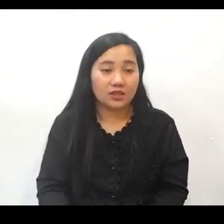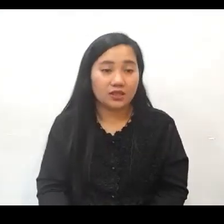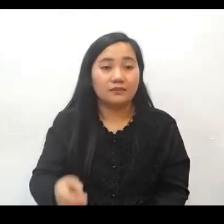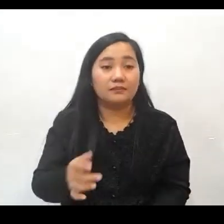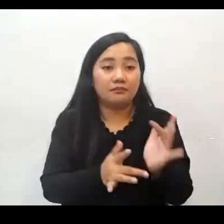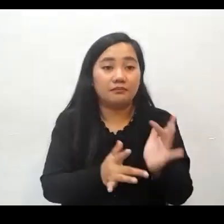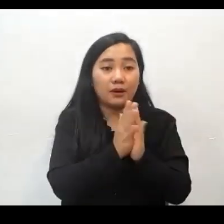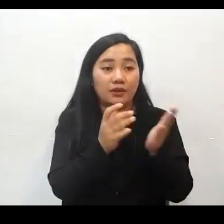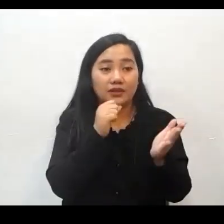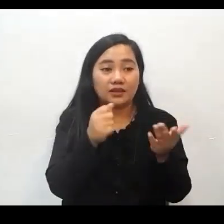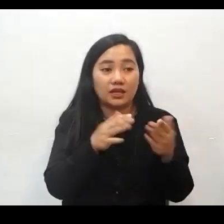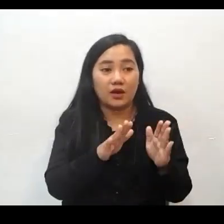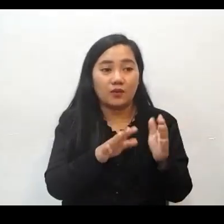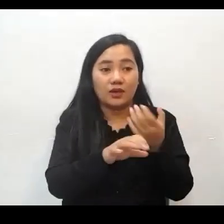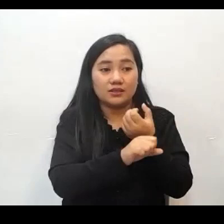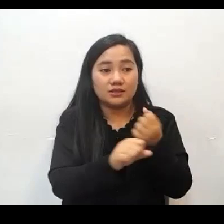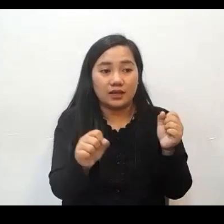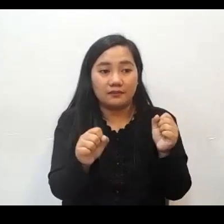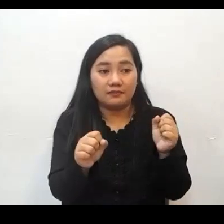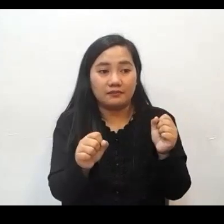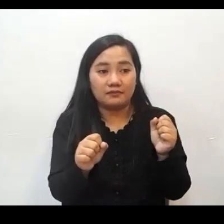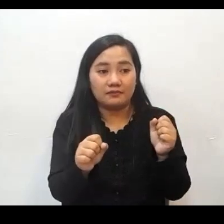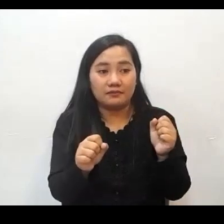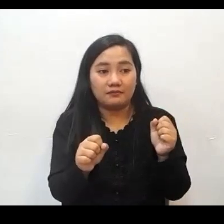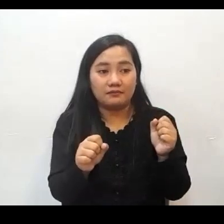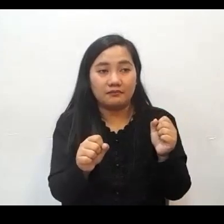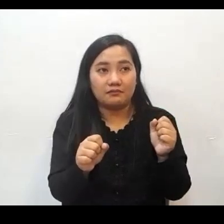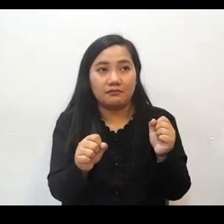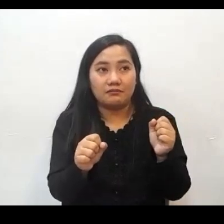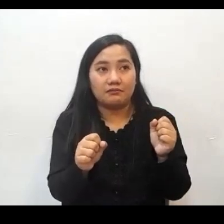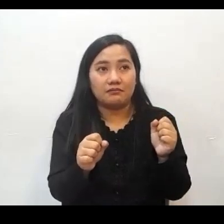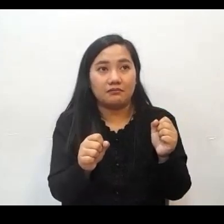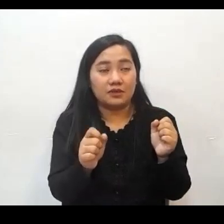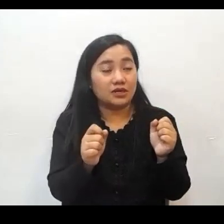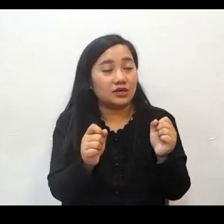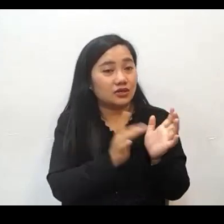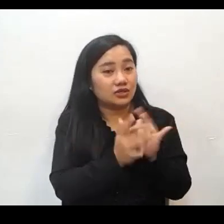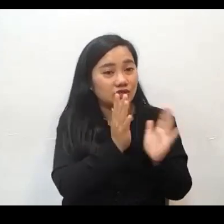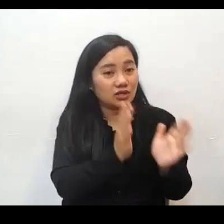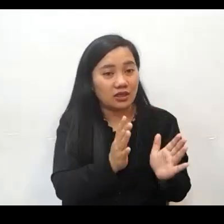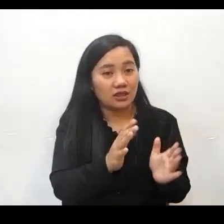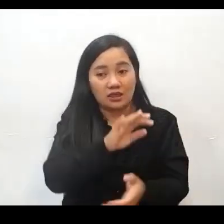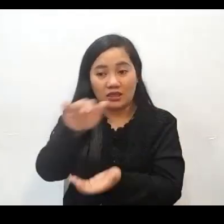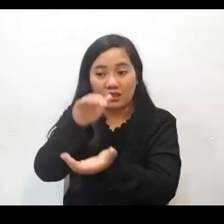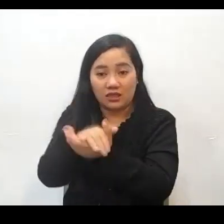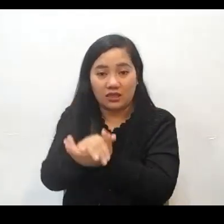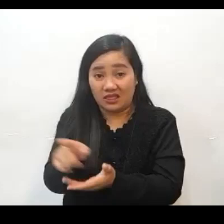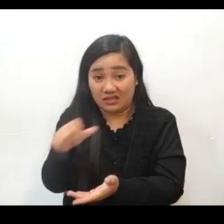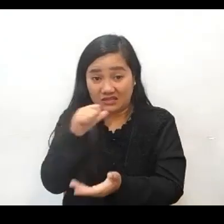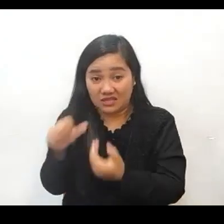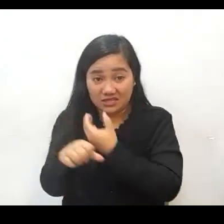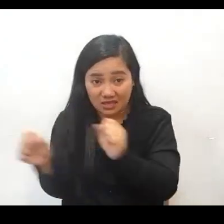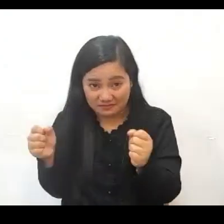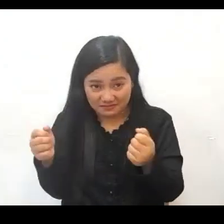Biblia na yung taong ligtas ay mag-asawa ng hindi ligtas. The verse 14 and 15. Versículo 14